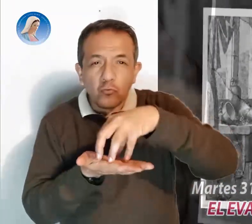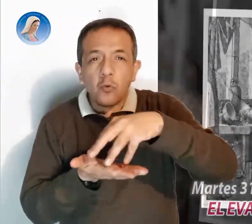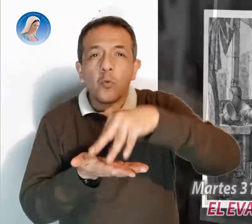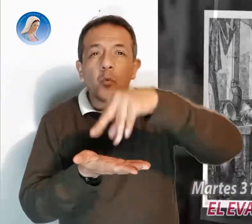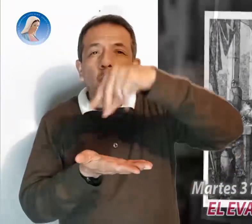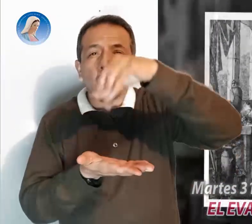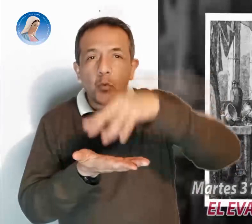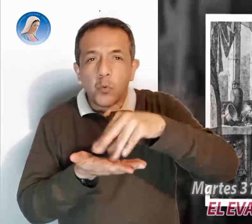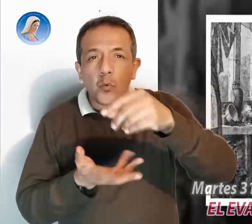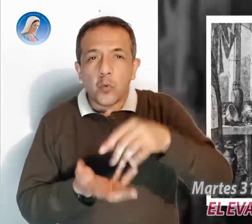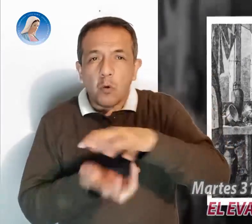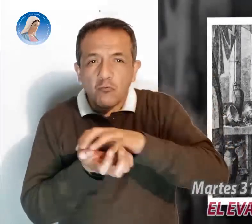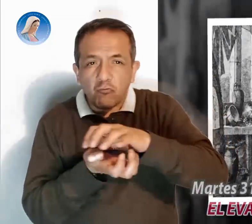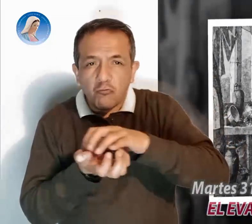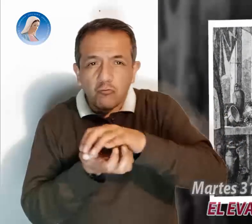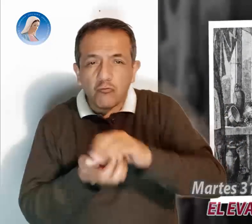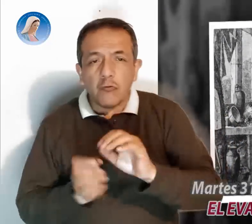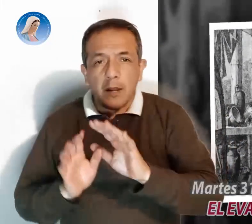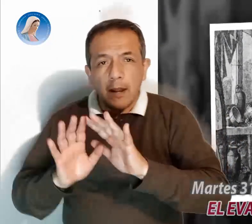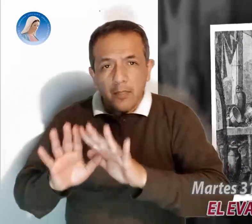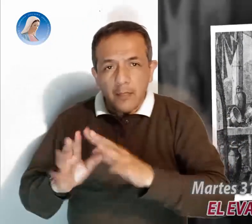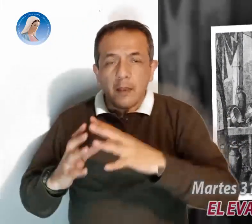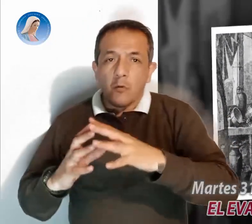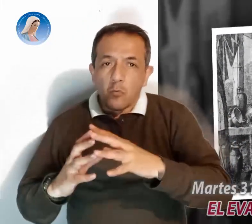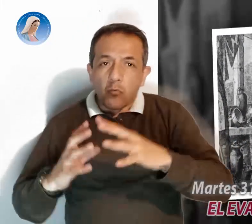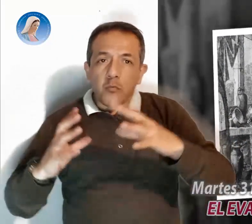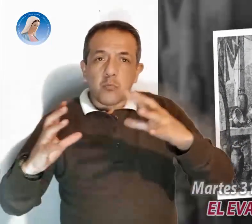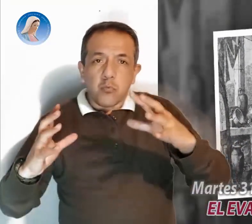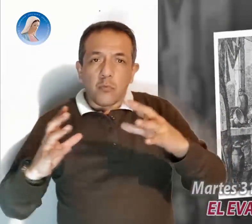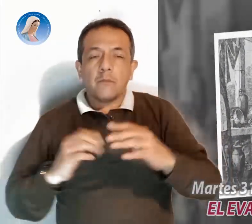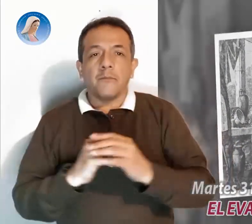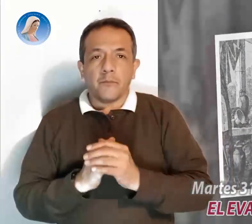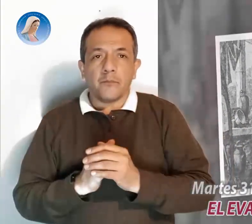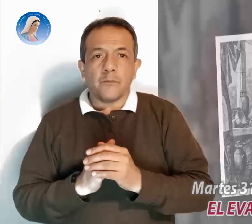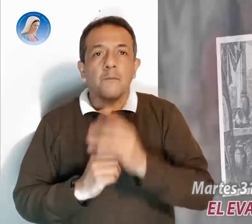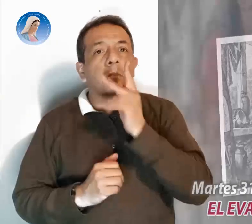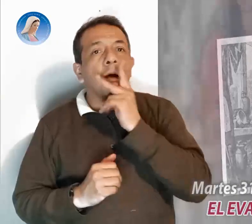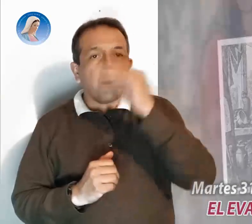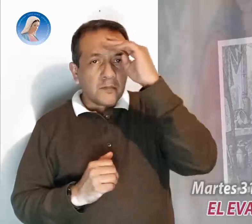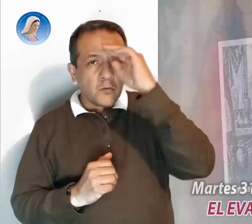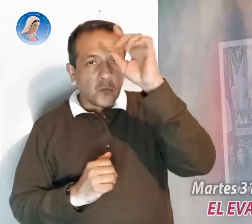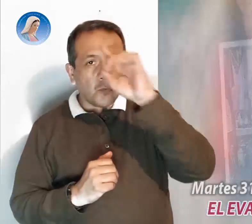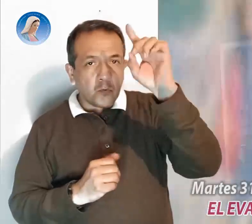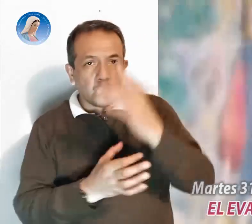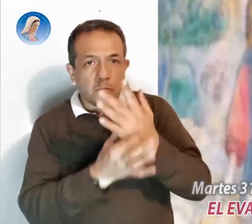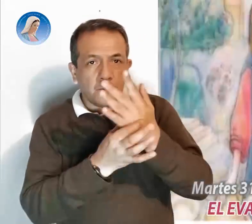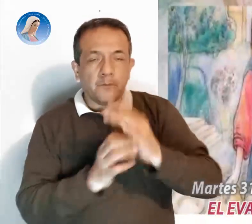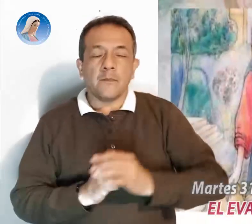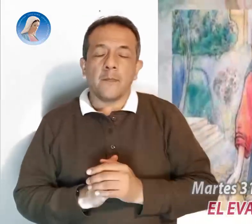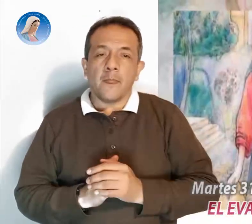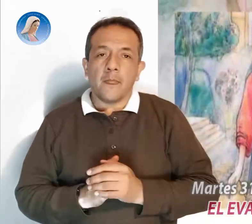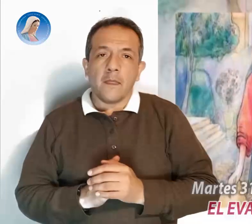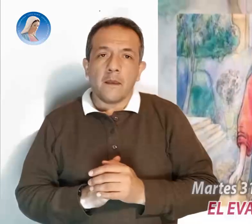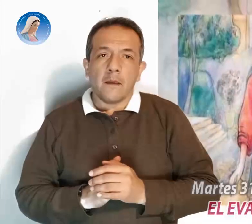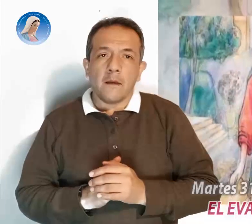fermentar toda la masa. Palabra del Señor. Hay situaciones